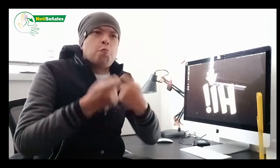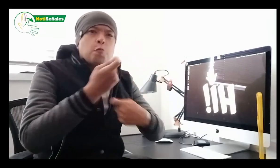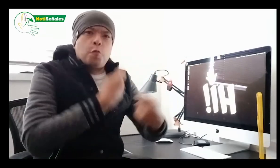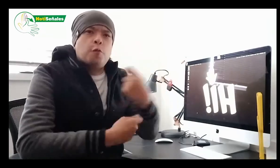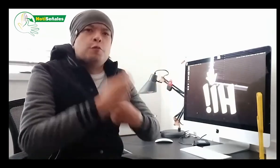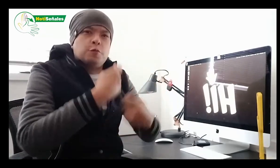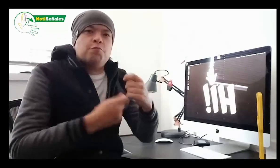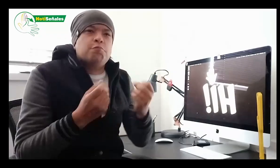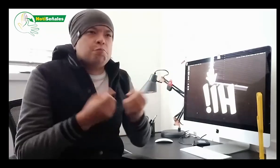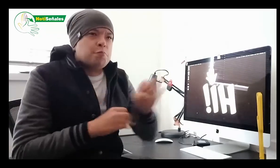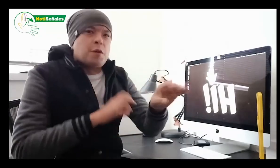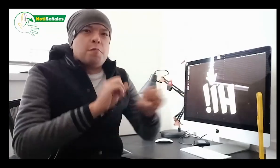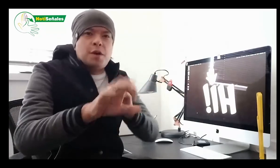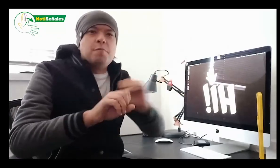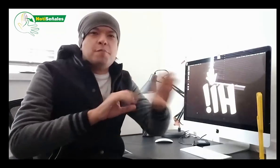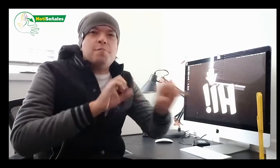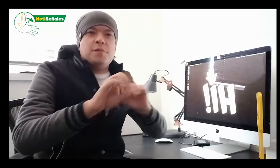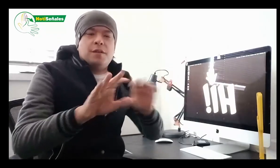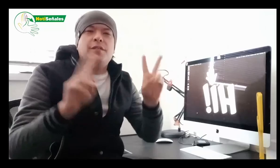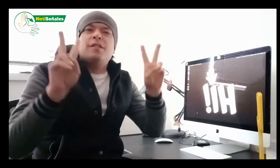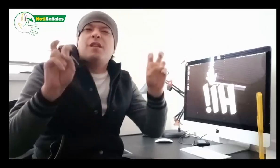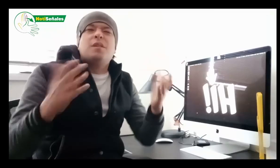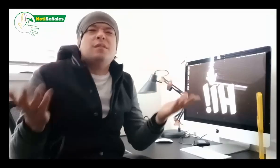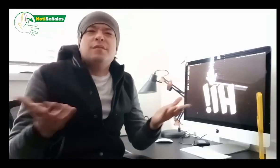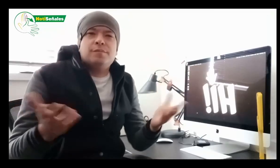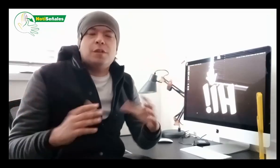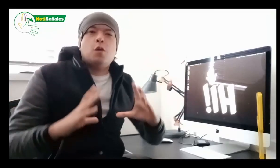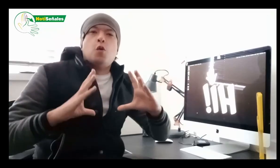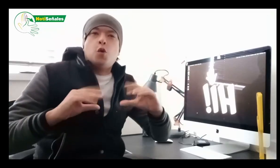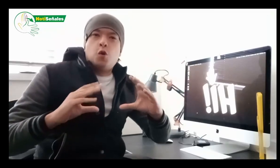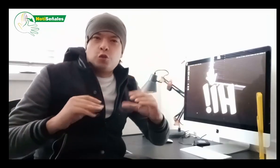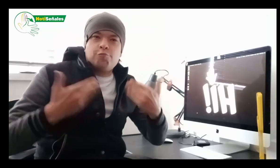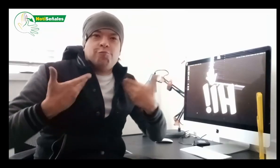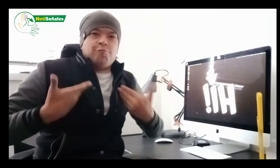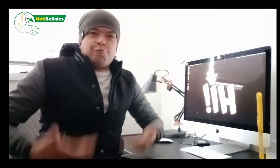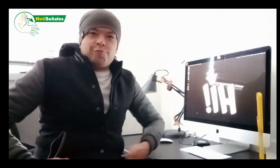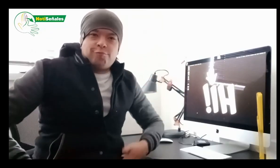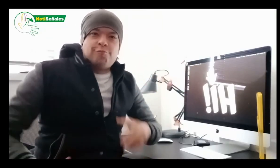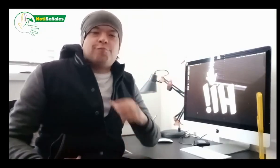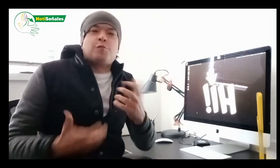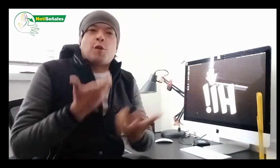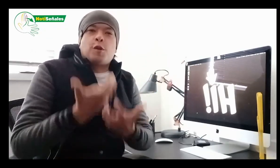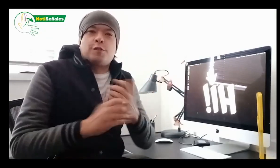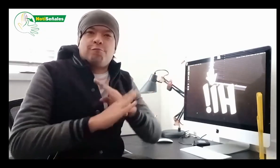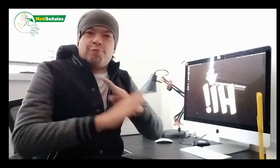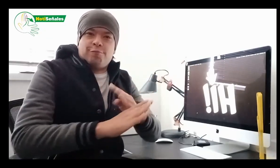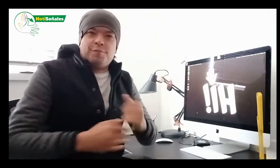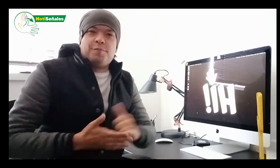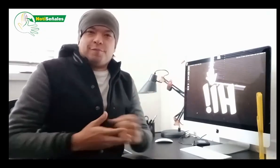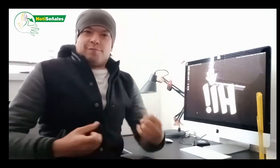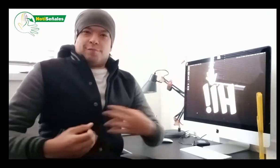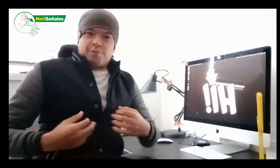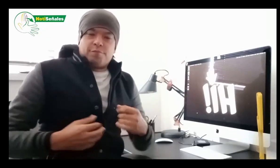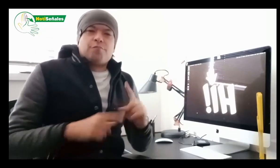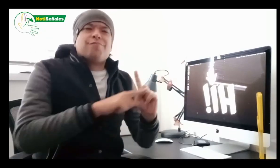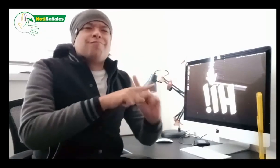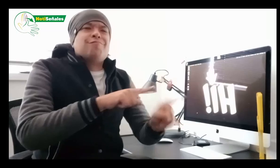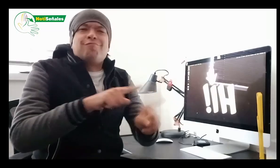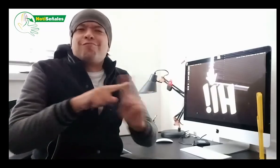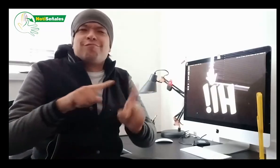he tenido este negocio y he hecho esto por este tiempo vendo cojines delantales para la cocina y demás